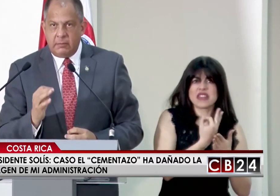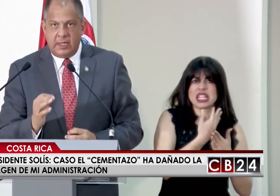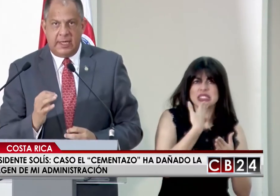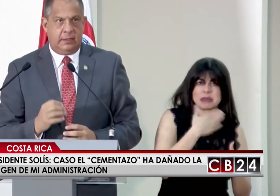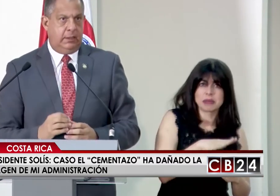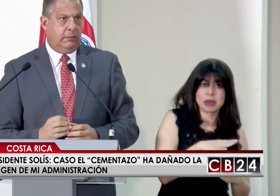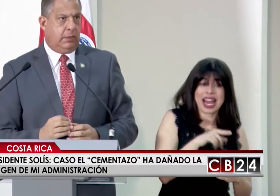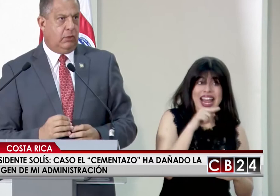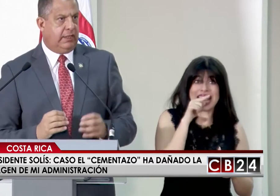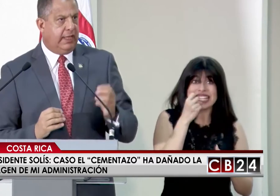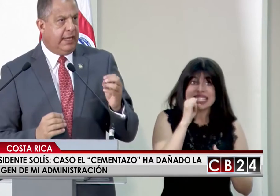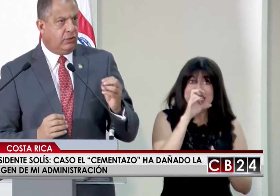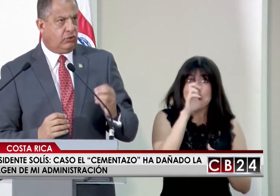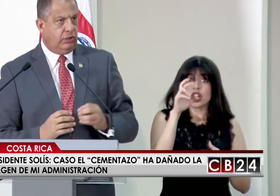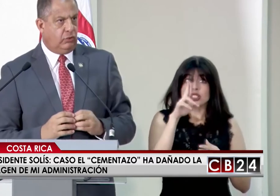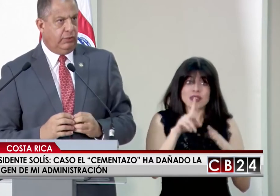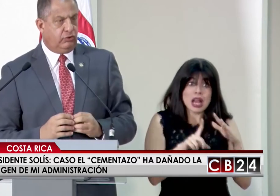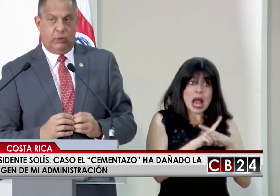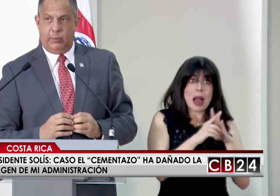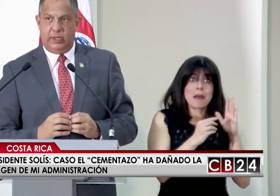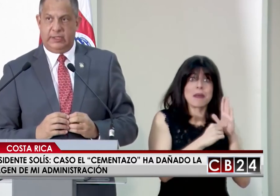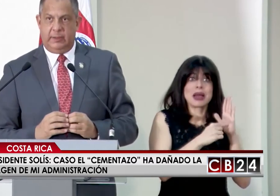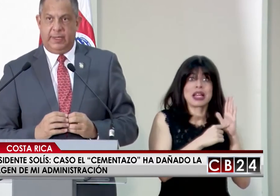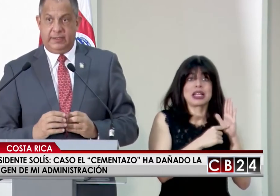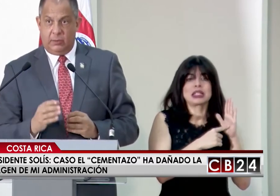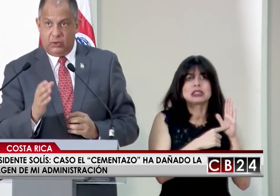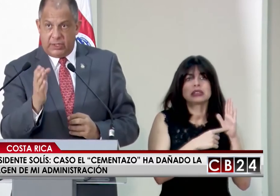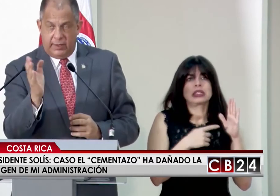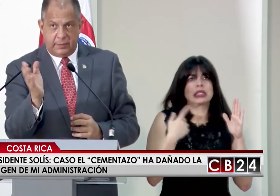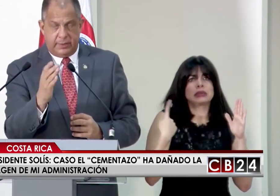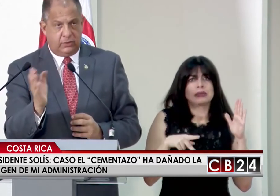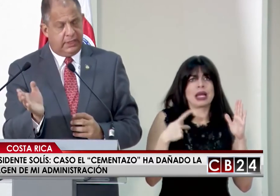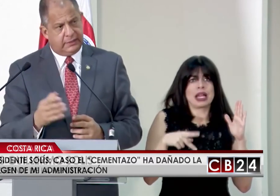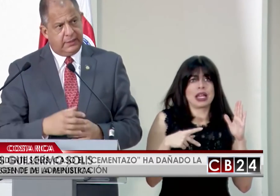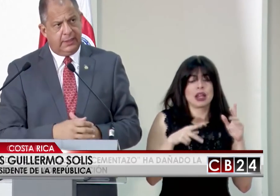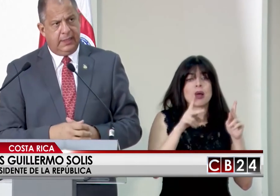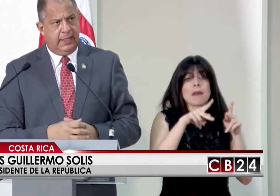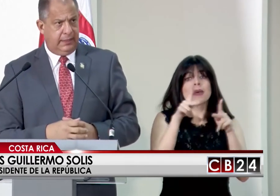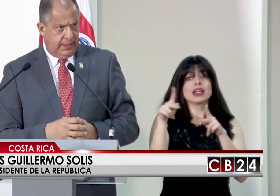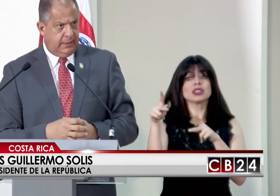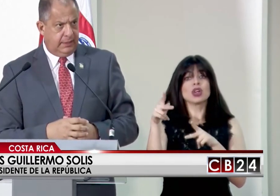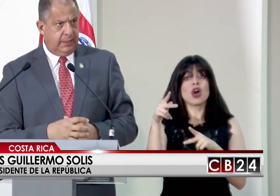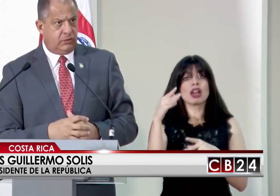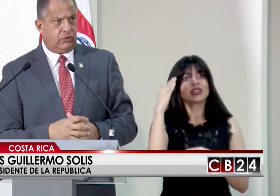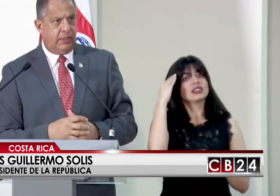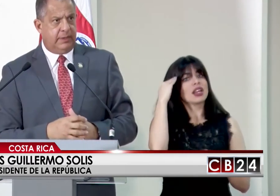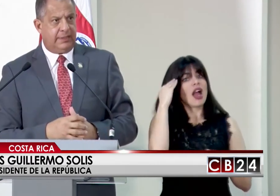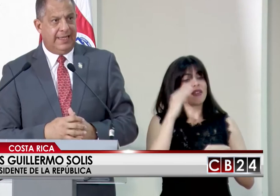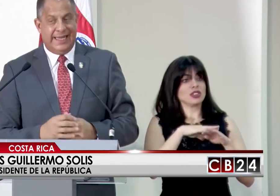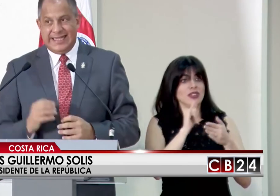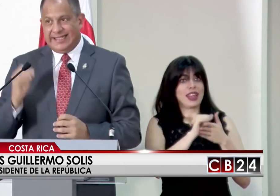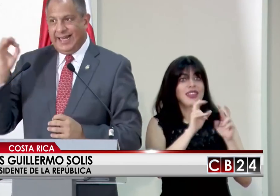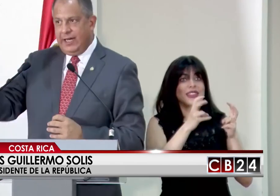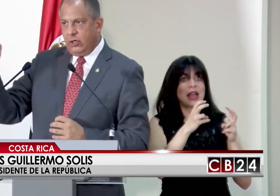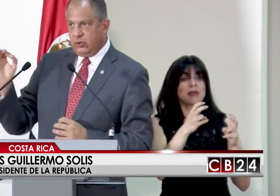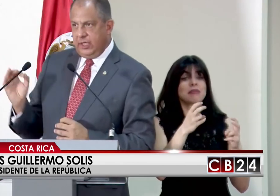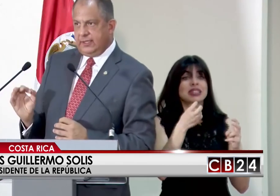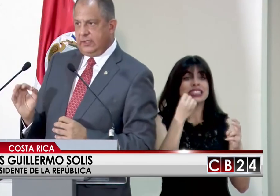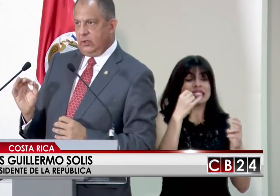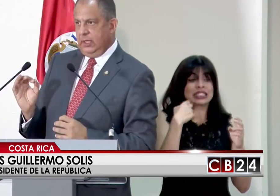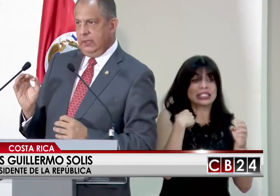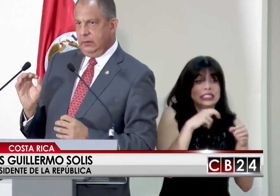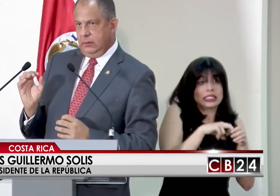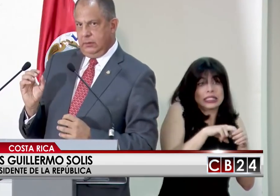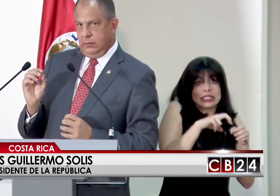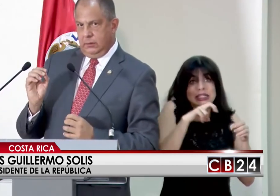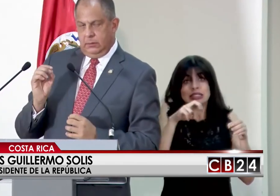riesgo inminente que durante años estuvo a las puertas del país. Y como lo saben las personas que entienden de estos temas, salirnos